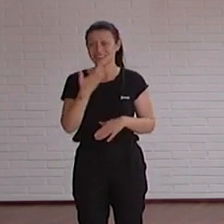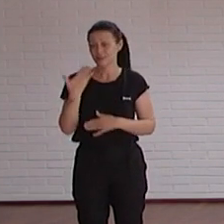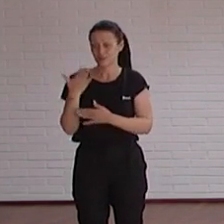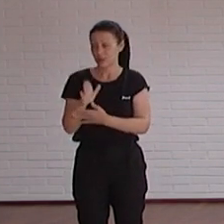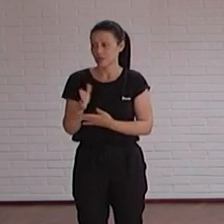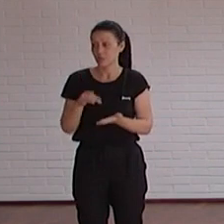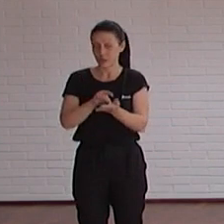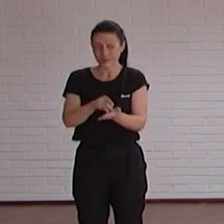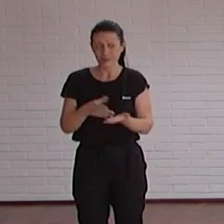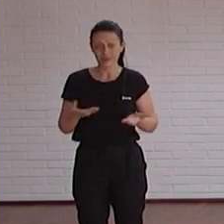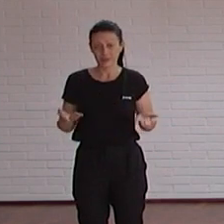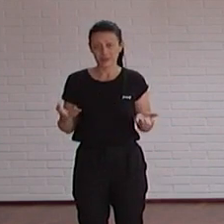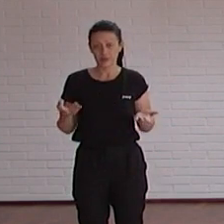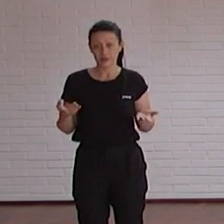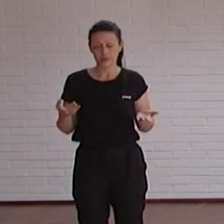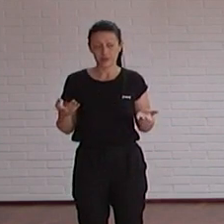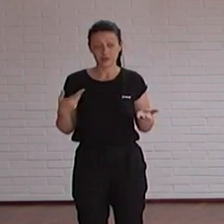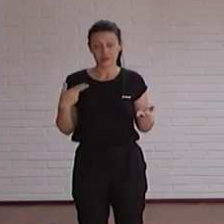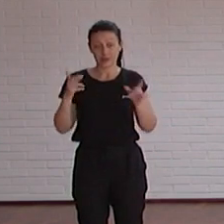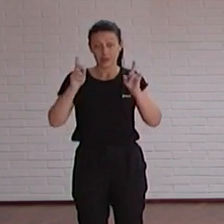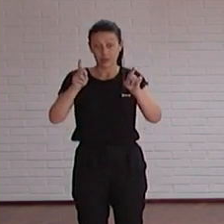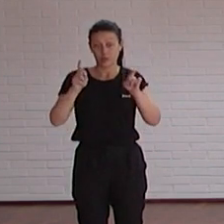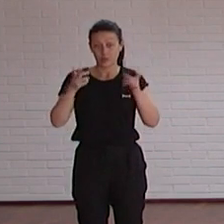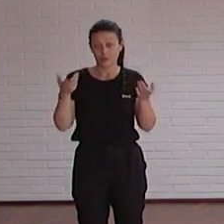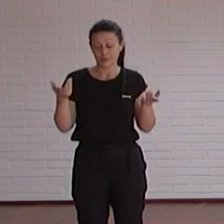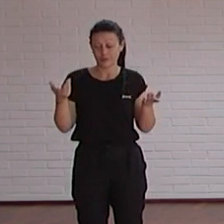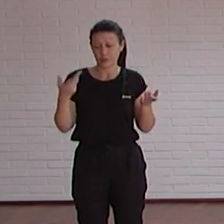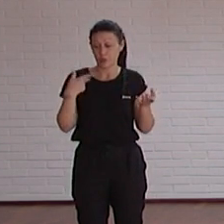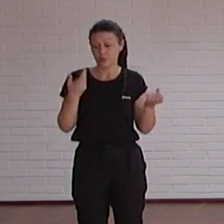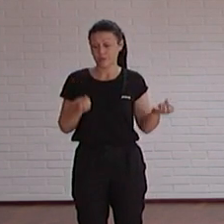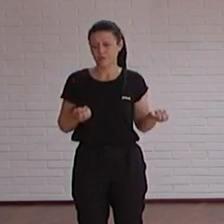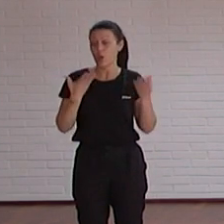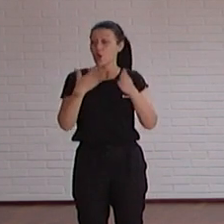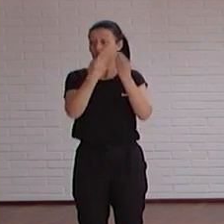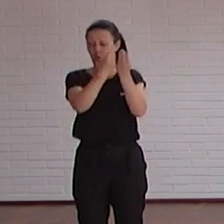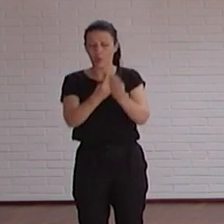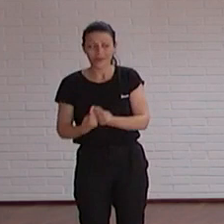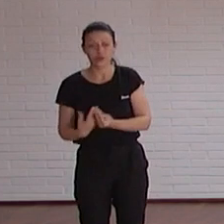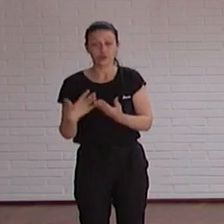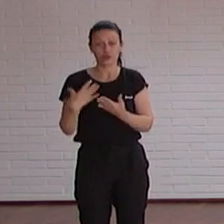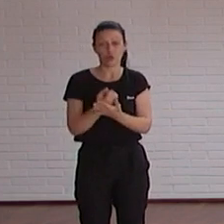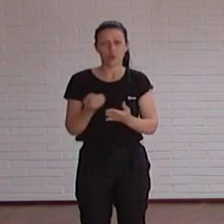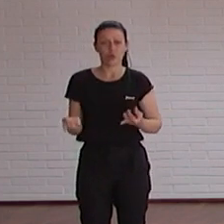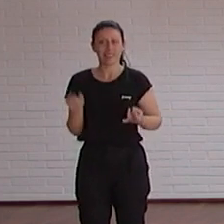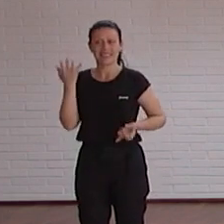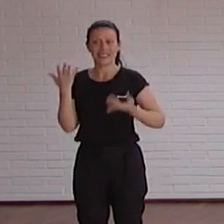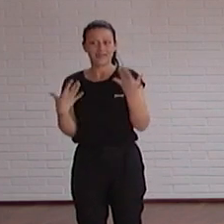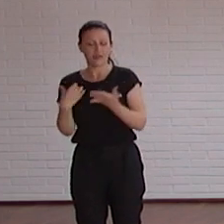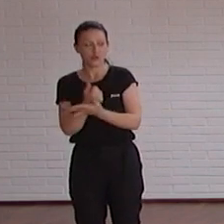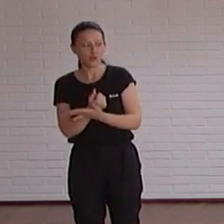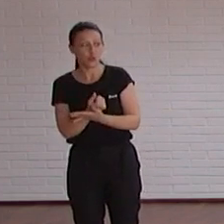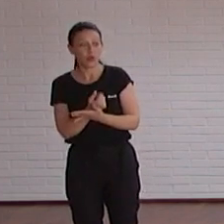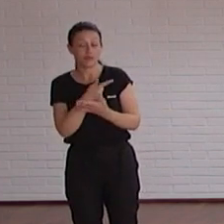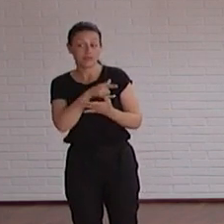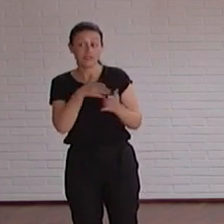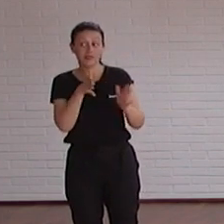también del servicio del Instituto de Ciencias de la Educación por eso porque ha comentado todos los documentos todas las iniciativas y bueno pues